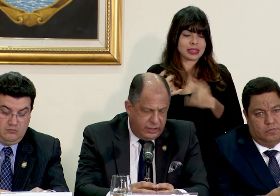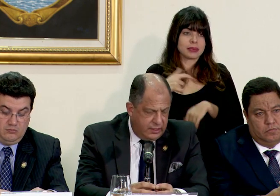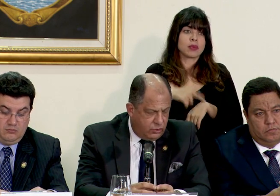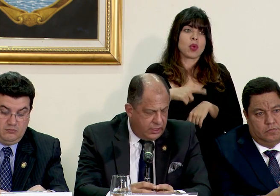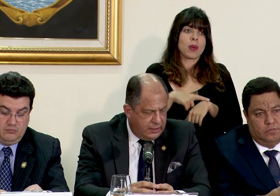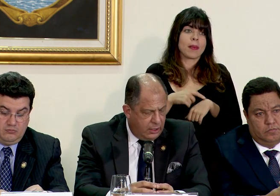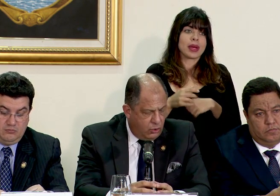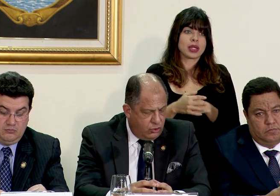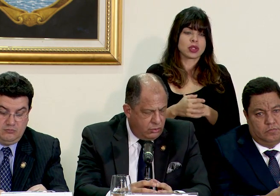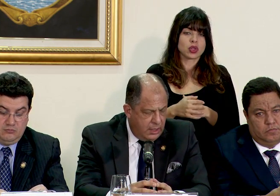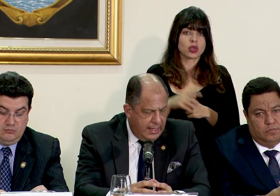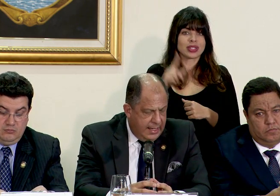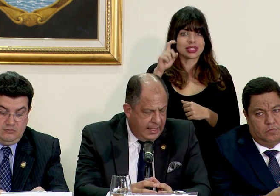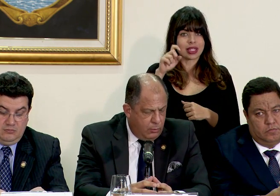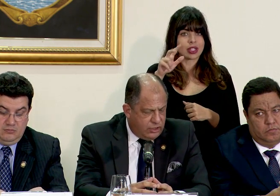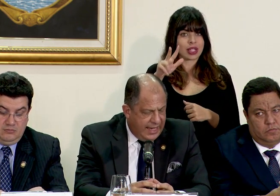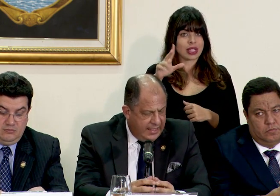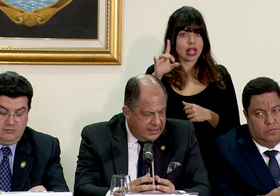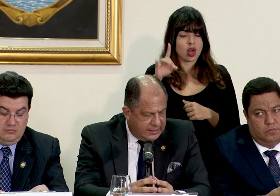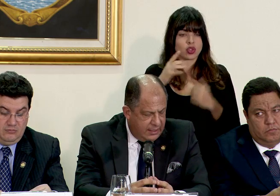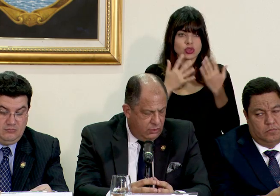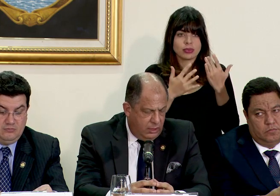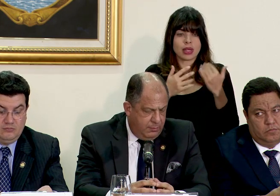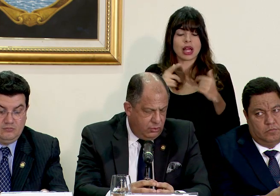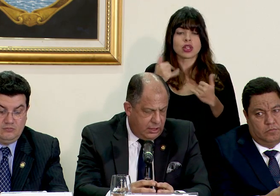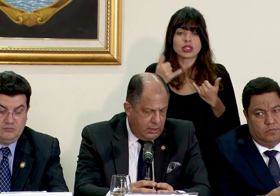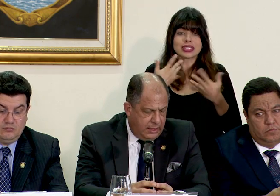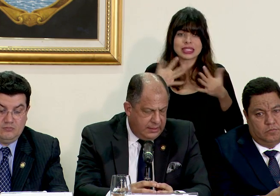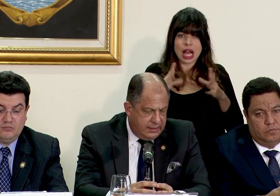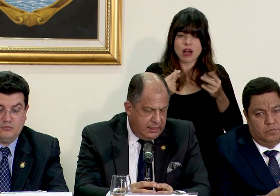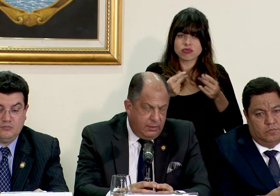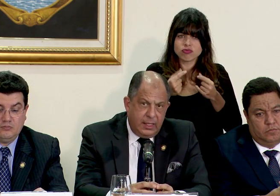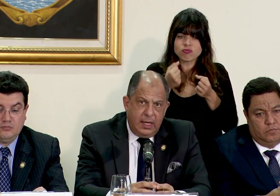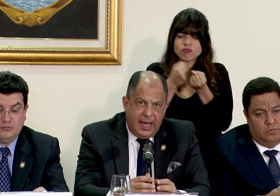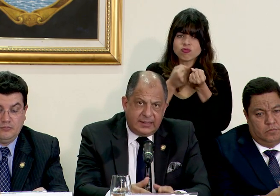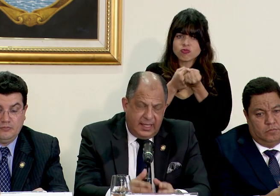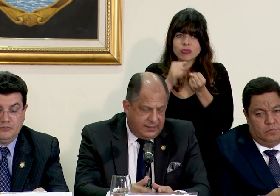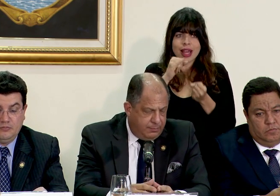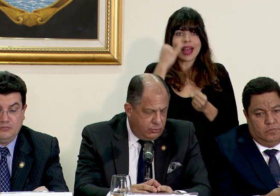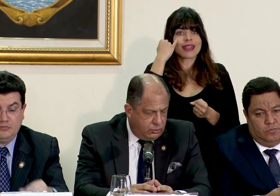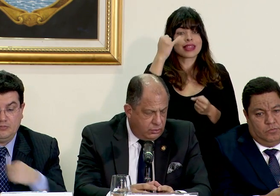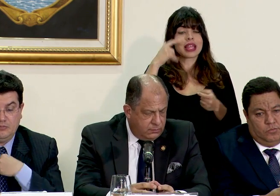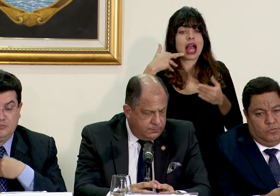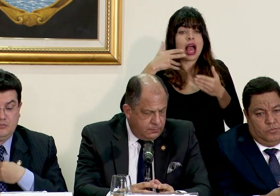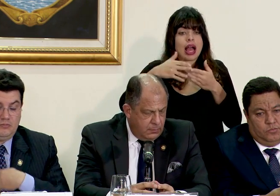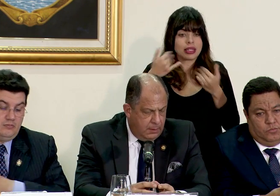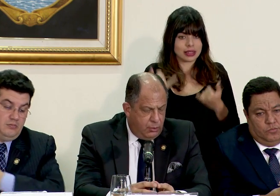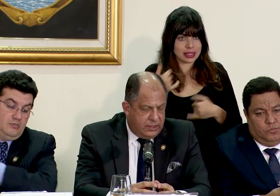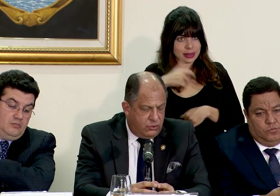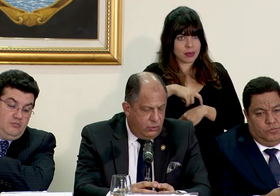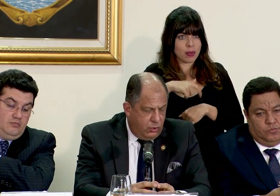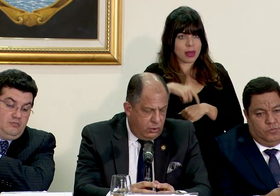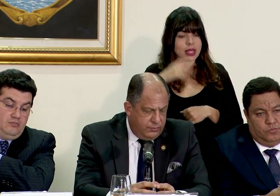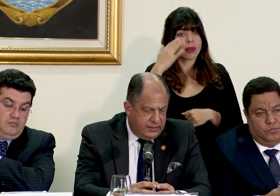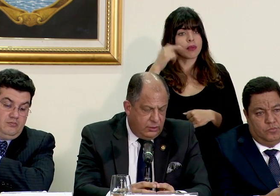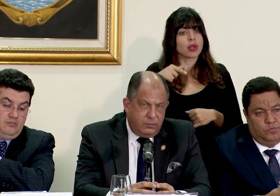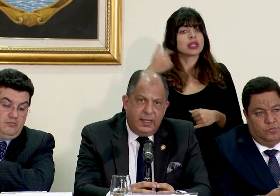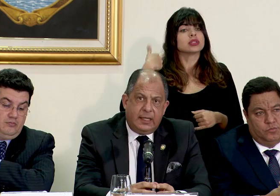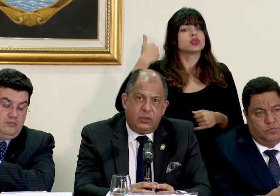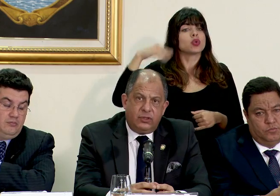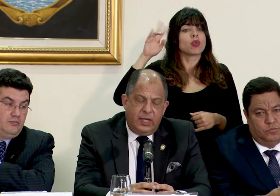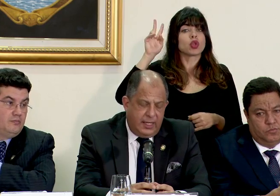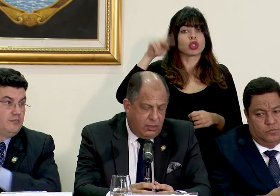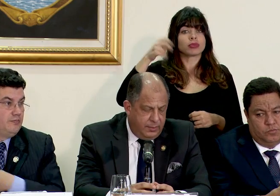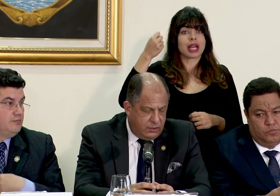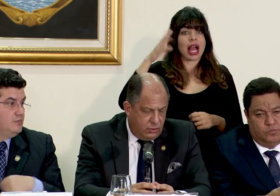mociones 138 hemos agilizado e impulsado la iniciativa hasta ese punto porque estuvo desde el